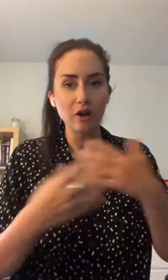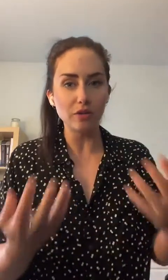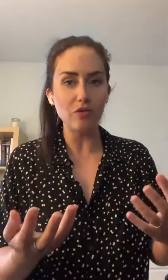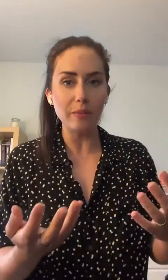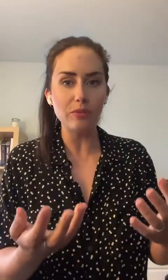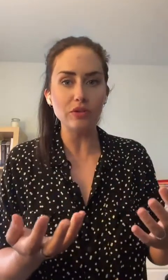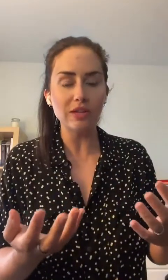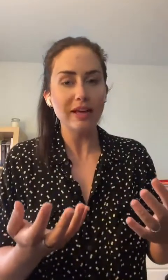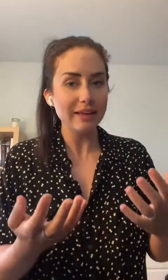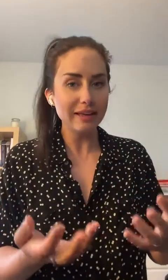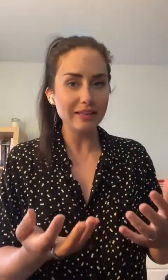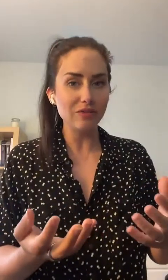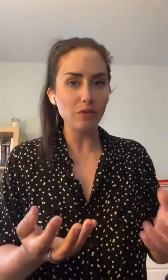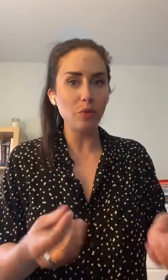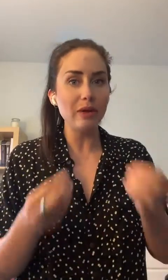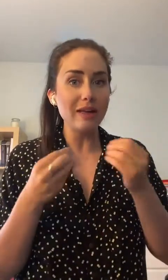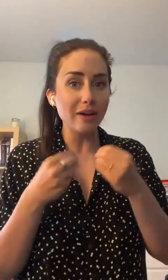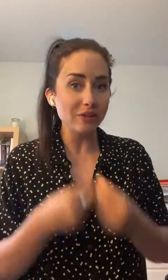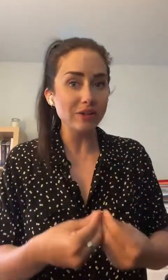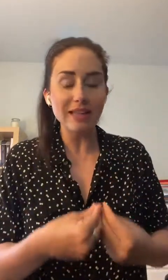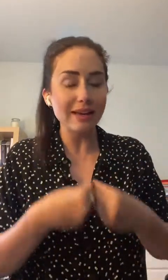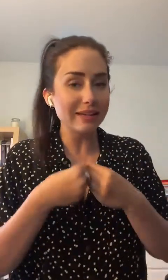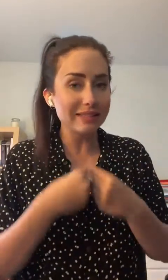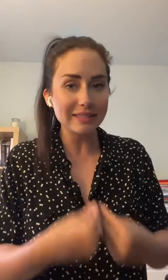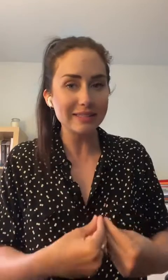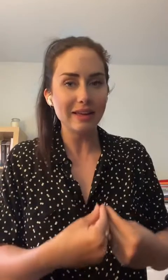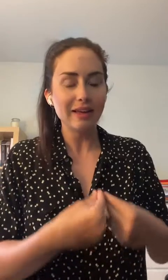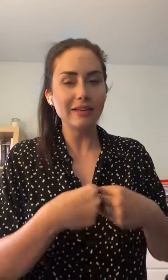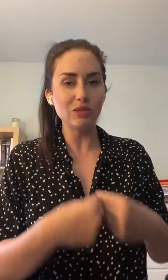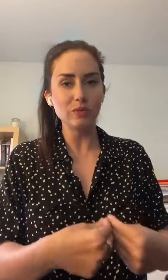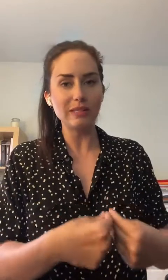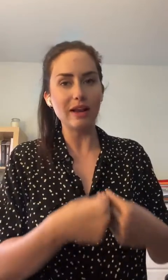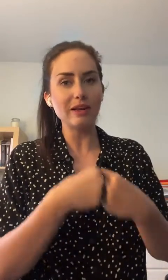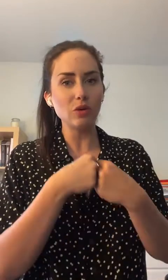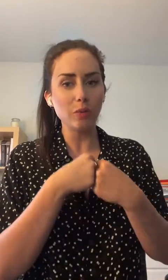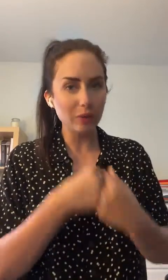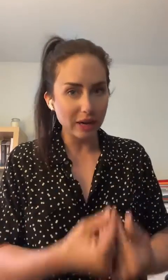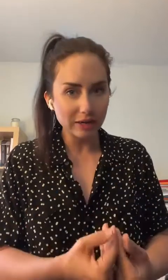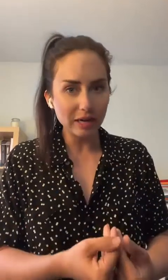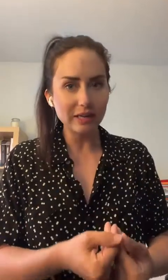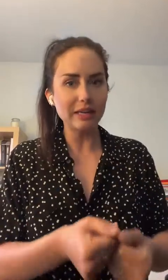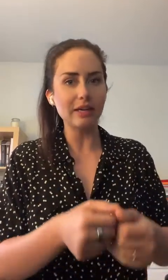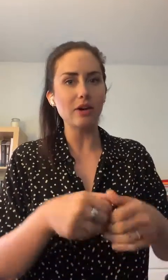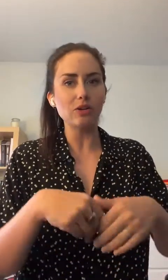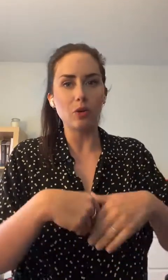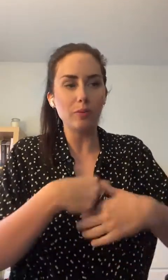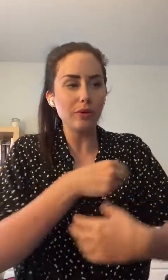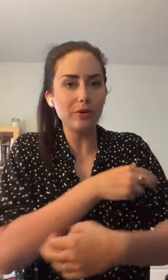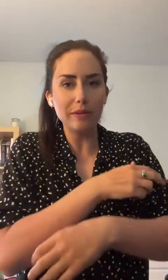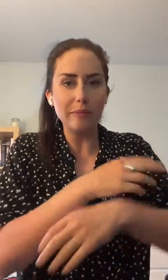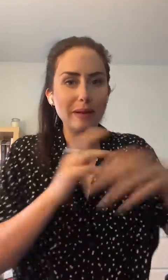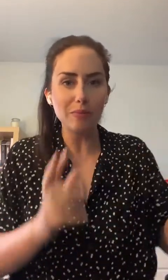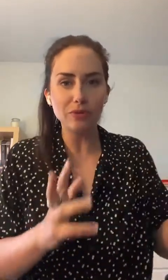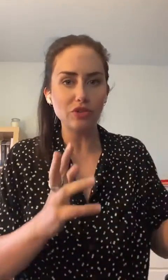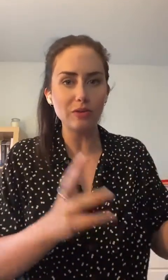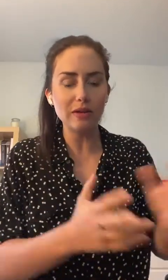encore une fois, plus irriter votre peau. Il y en a, ça l'existe, des eaux micellaires qui n'ont pas d'alcool à l'intérieur, qui n'ont pas plein de produits